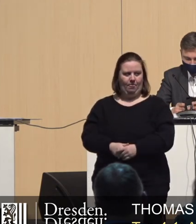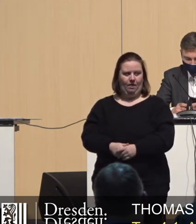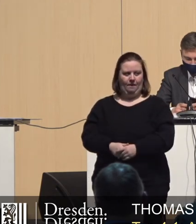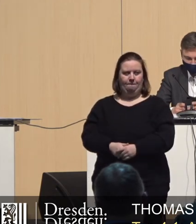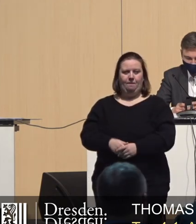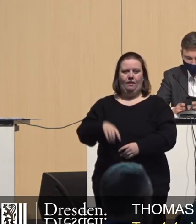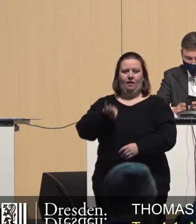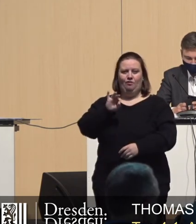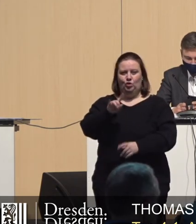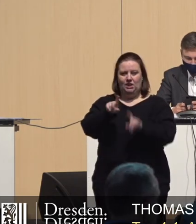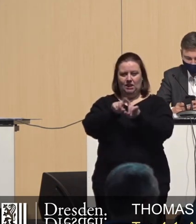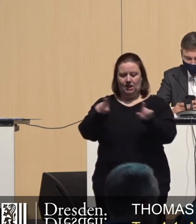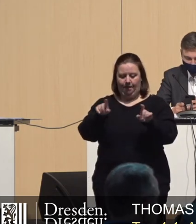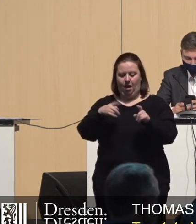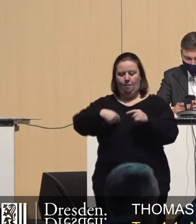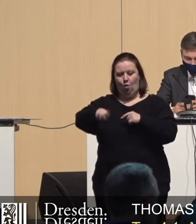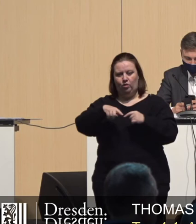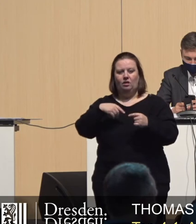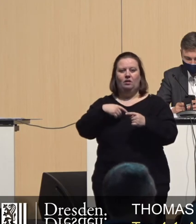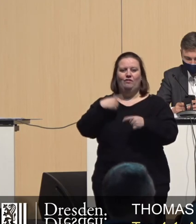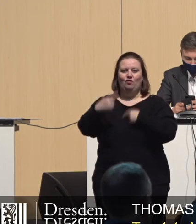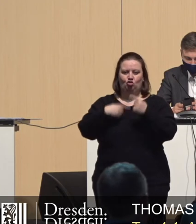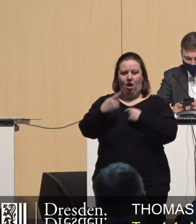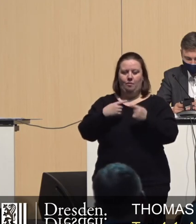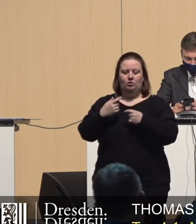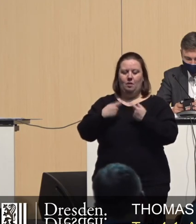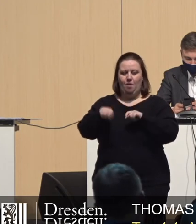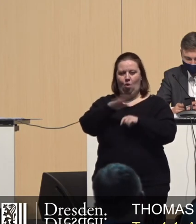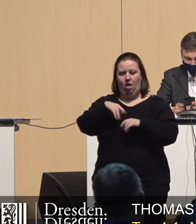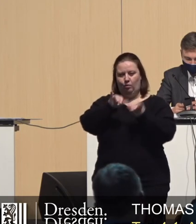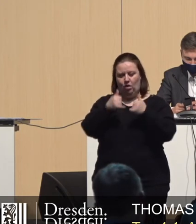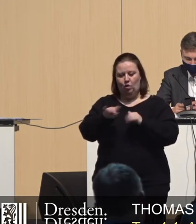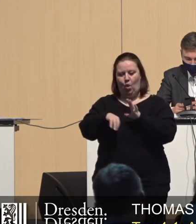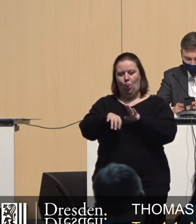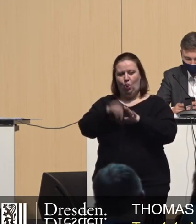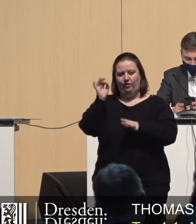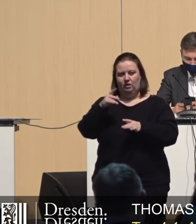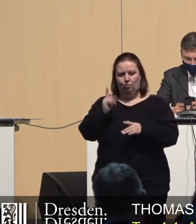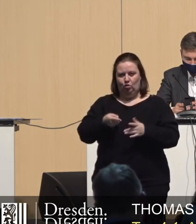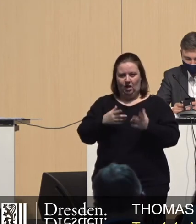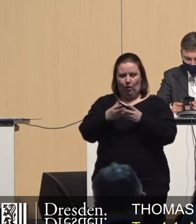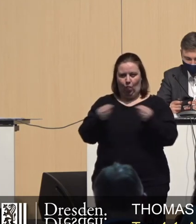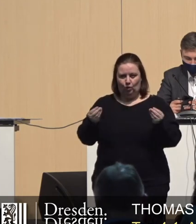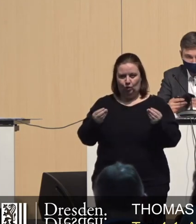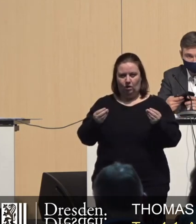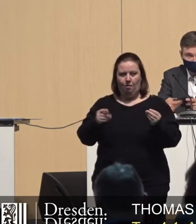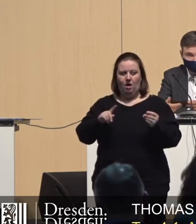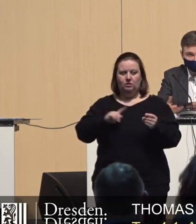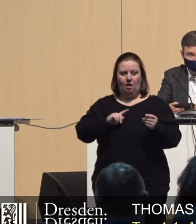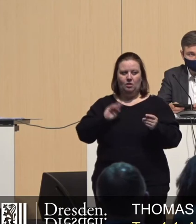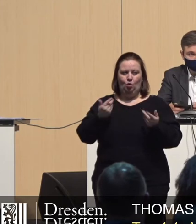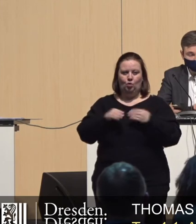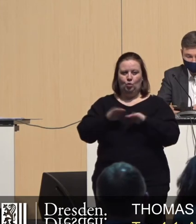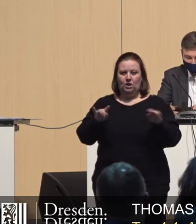Für dieses Thema werden wir im Rahmen der Fortschreibung des kooperativen Bahnhandmodells noch Lösungen finden müssen. Ich möchte aber jetzt auch hier eine